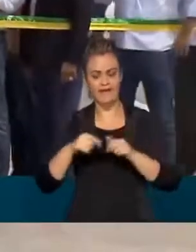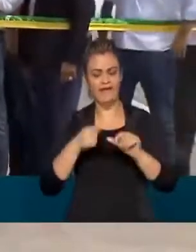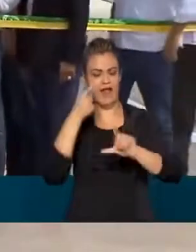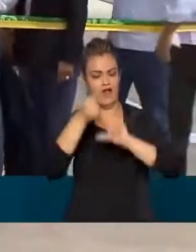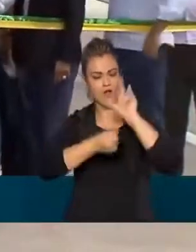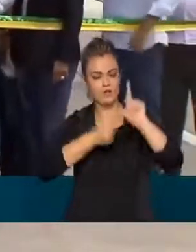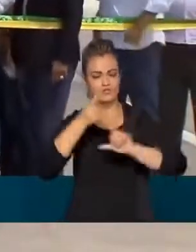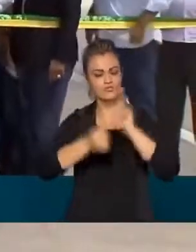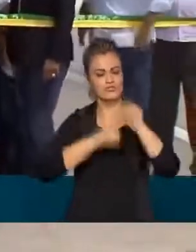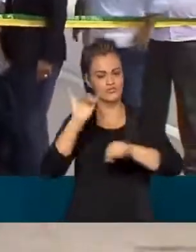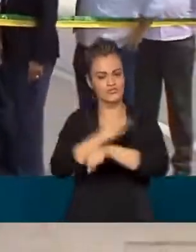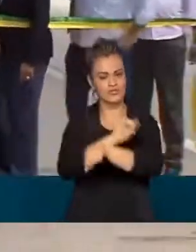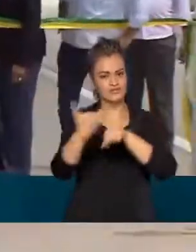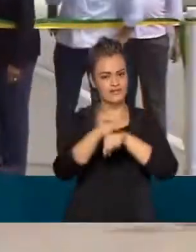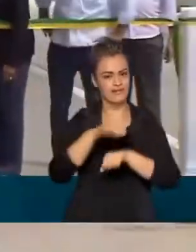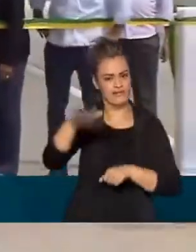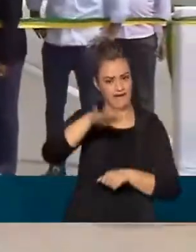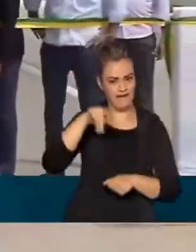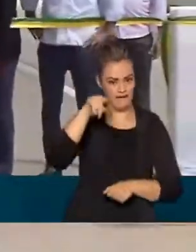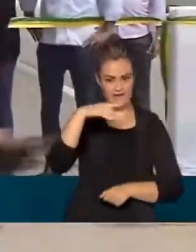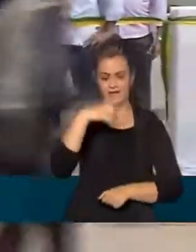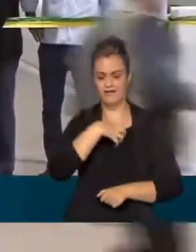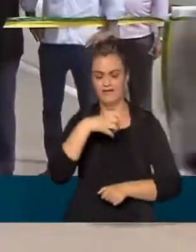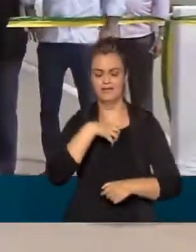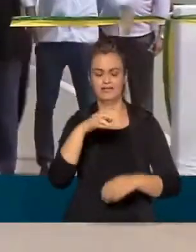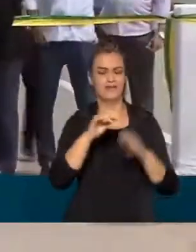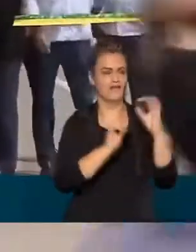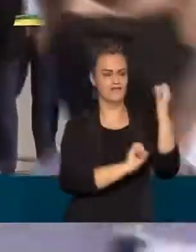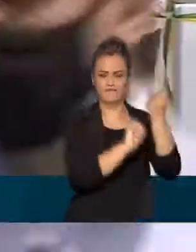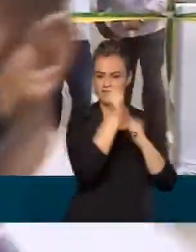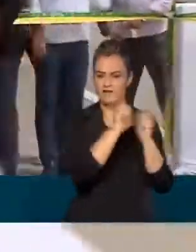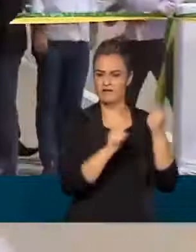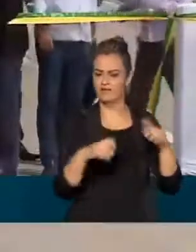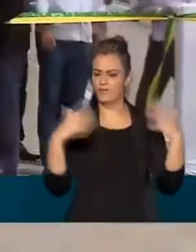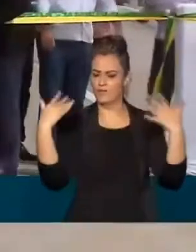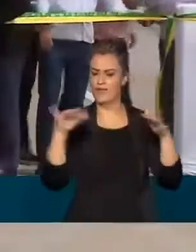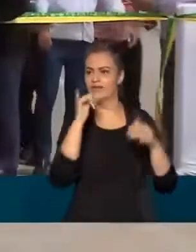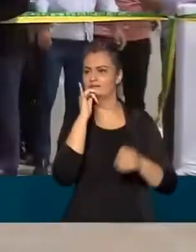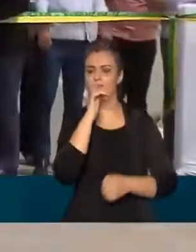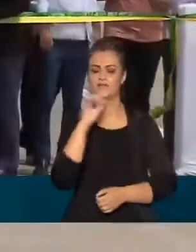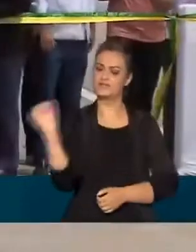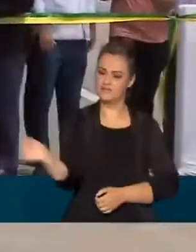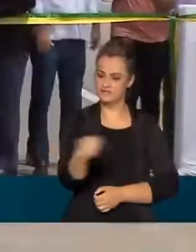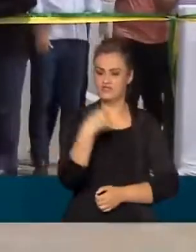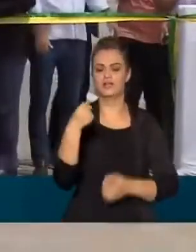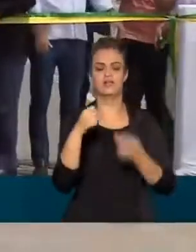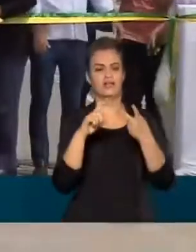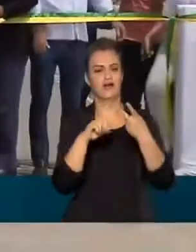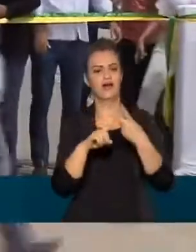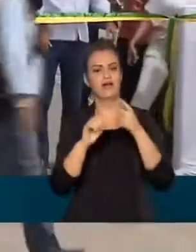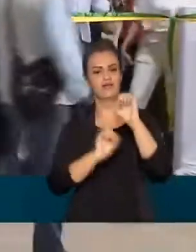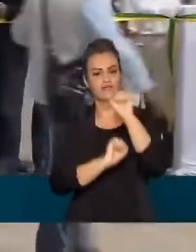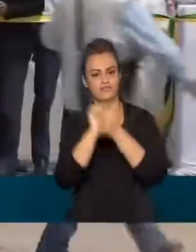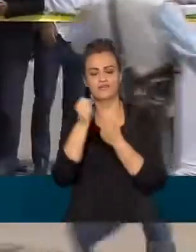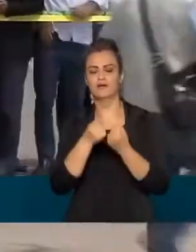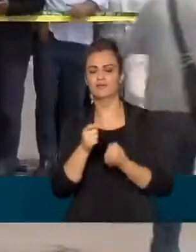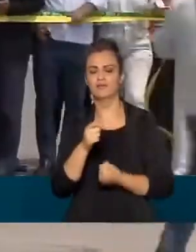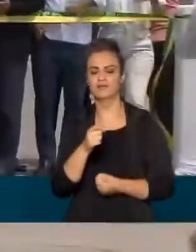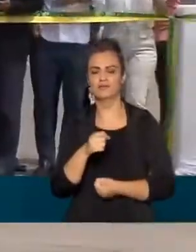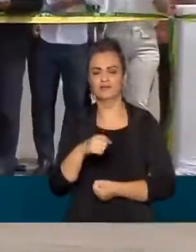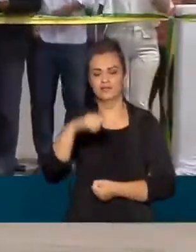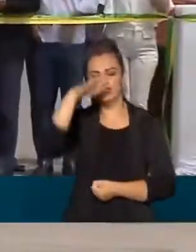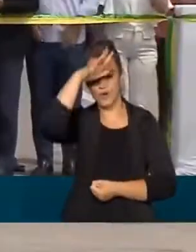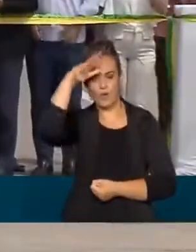logística de uma região ali na Bahia com fábricas de grande porte como cervejarias fábricas de refrigerantes